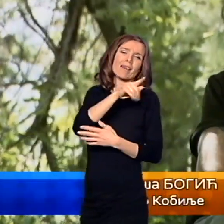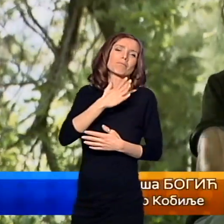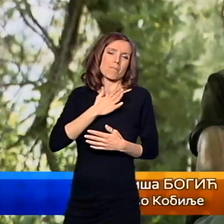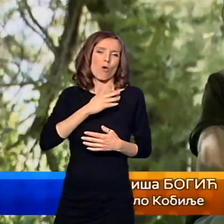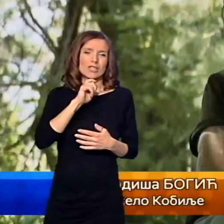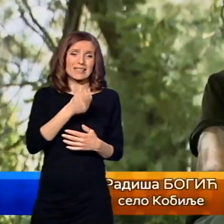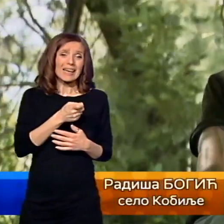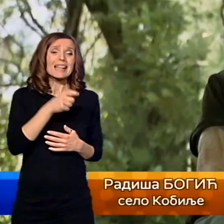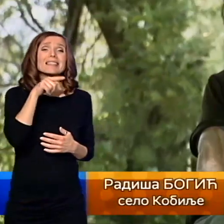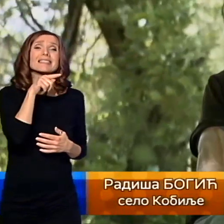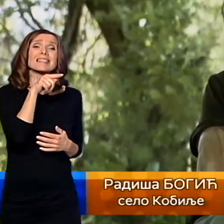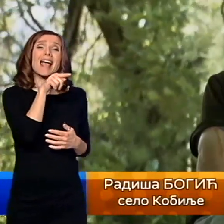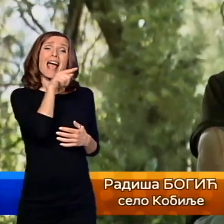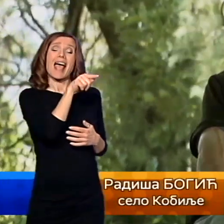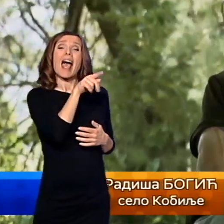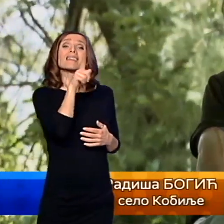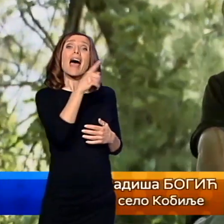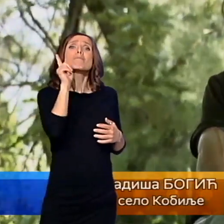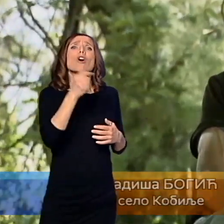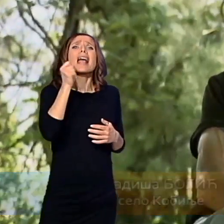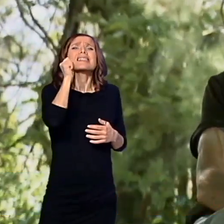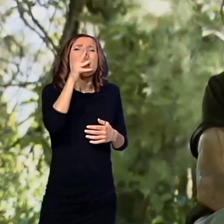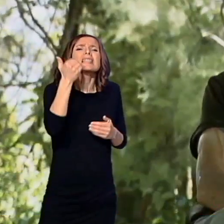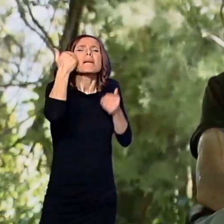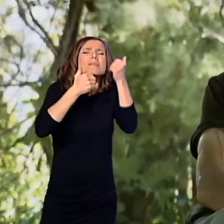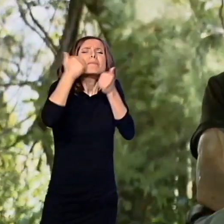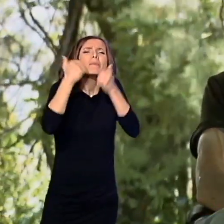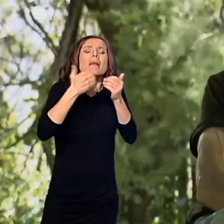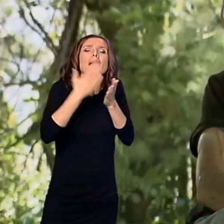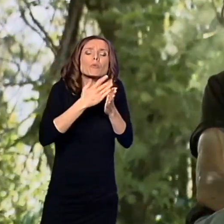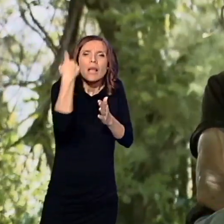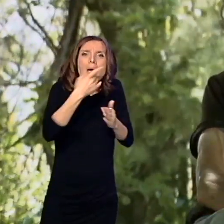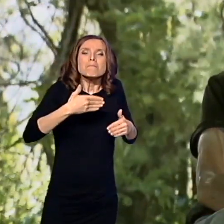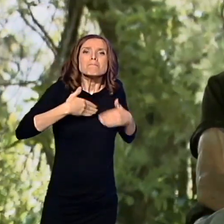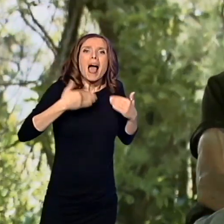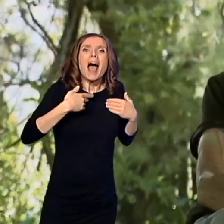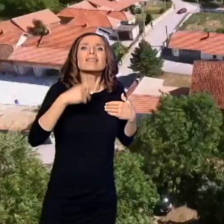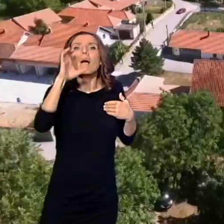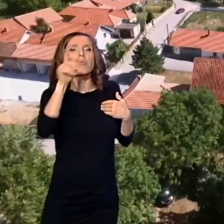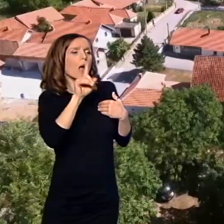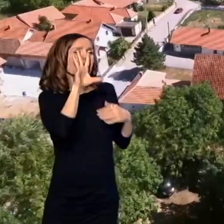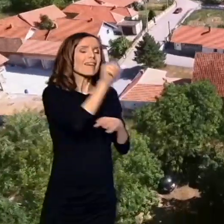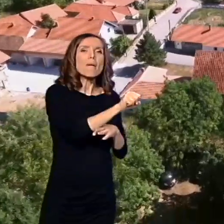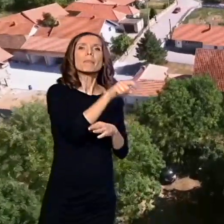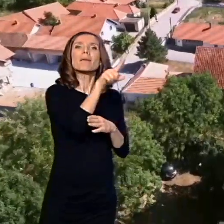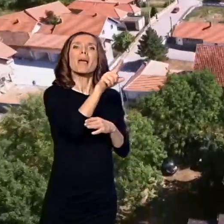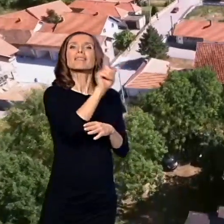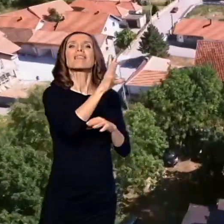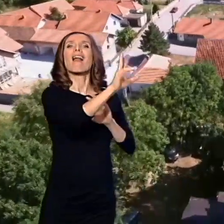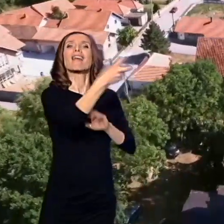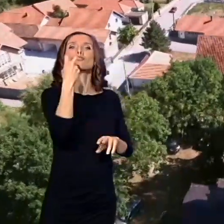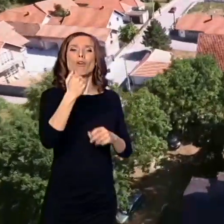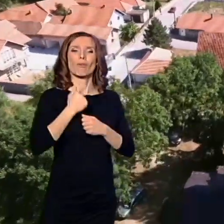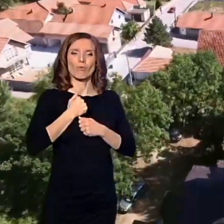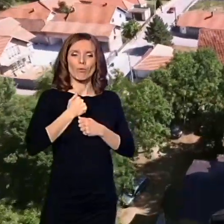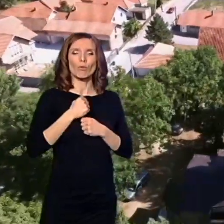tako da izgleda sve mladje da ga ne mobilišu, da ga ne regrutuju. A oni su bili terani tamo